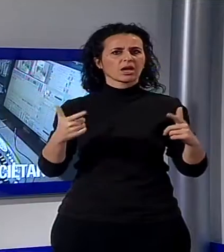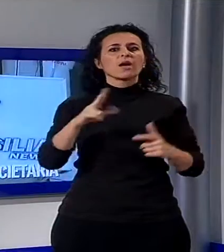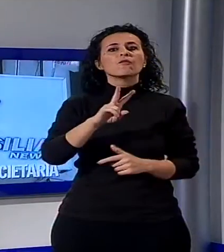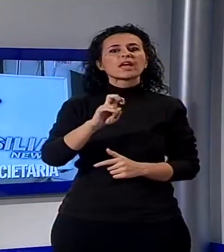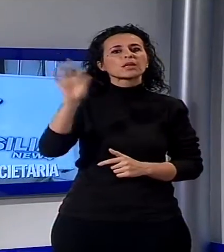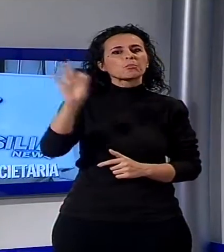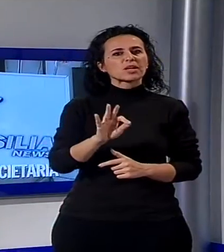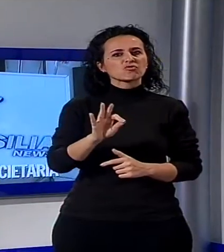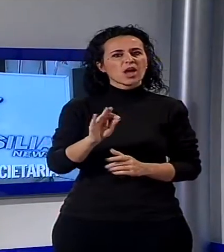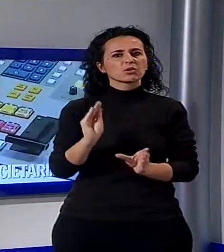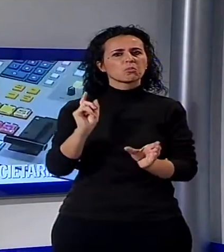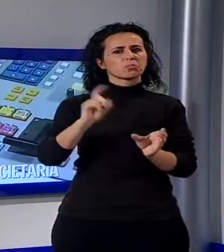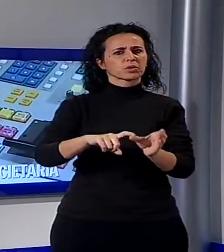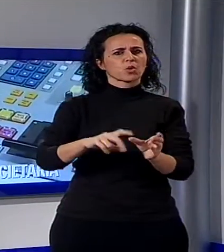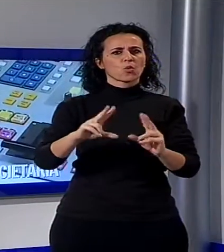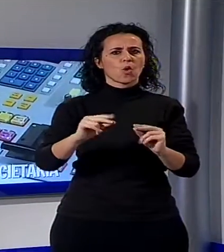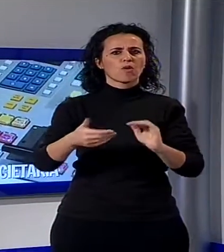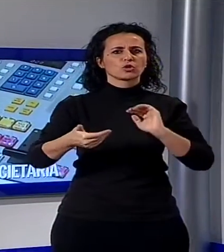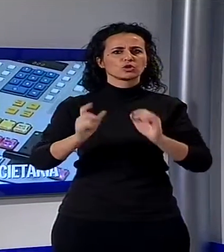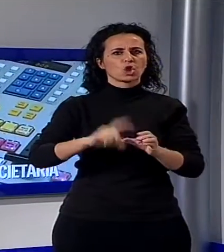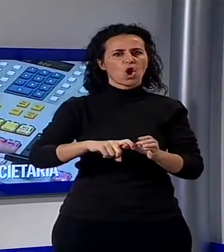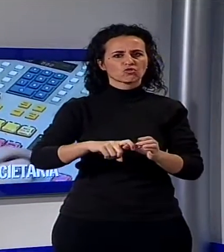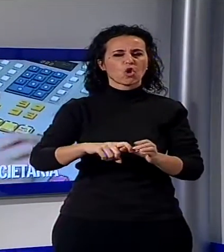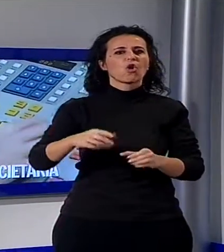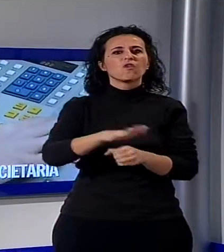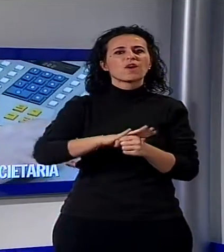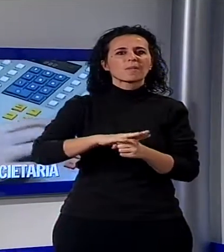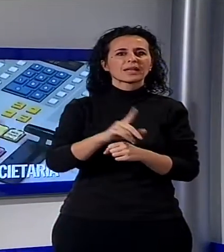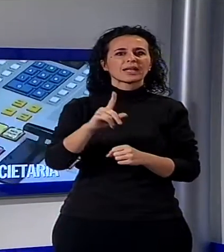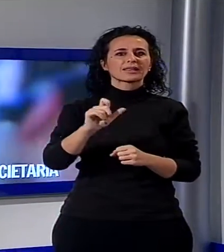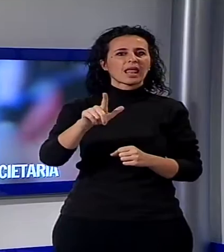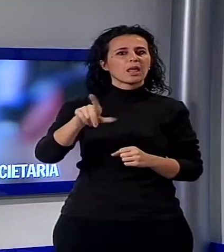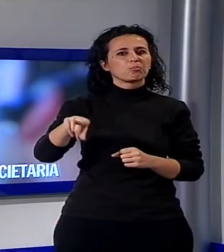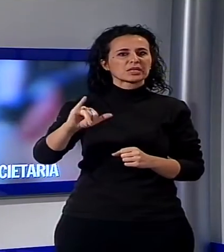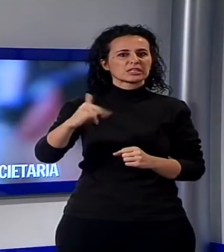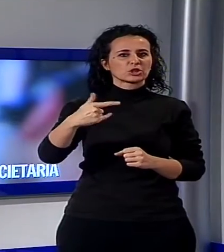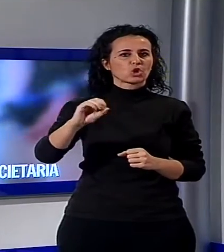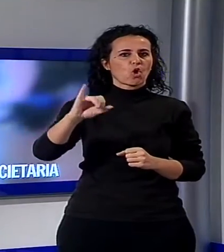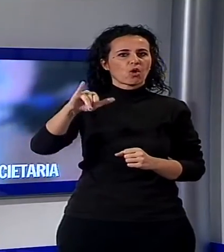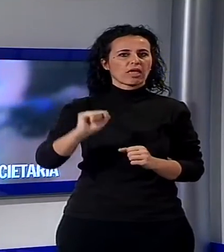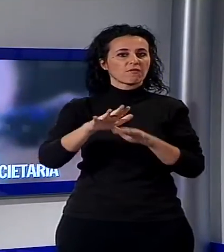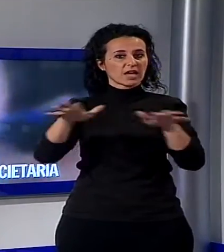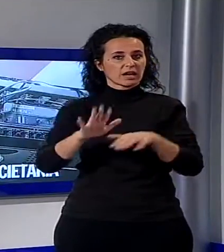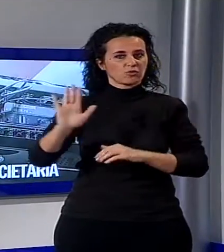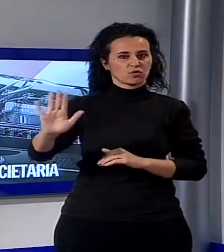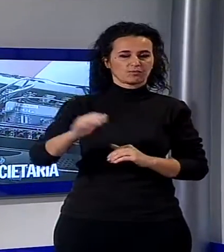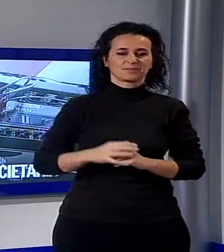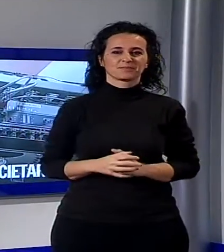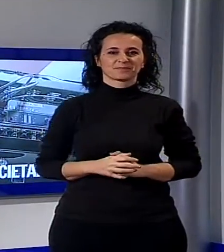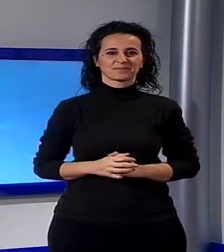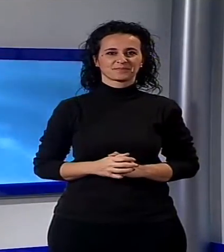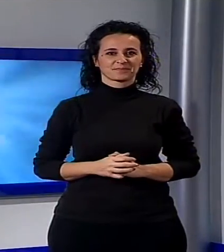famiglia del Pistoia di Viereggio, nuove basi per un ulteriore sviluppo dei due marchi Noi TV e Rete Versilia News.